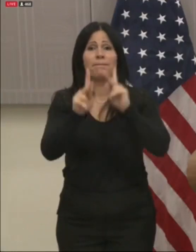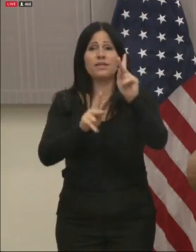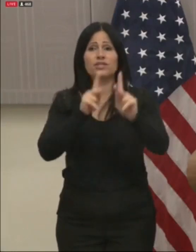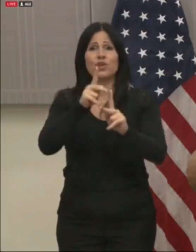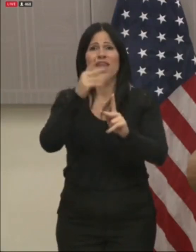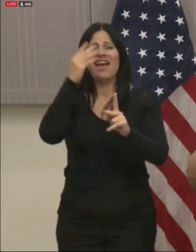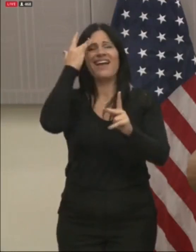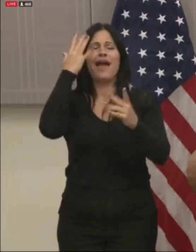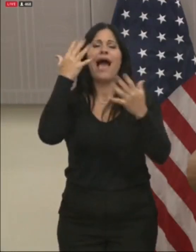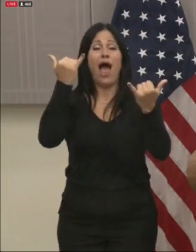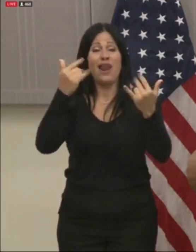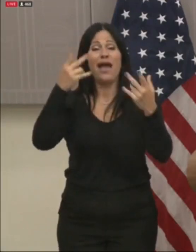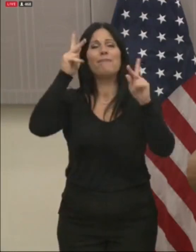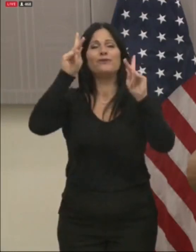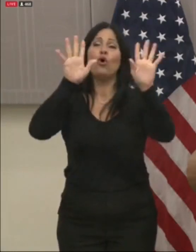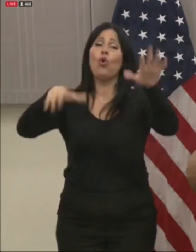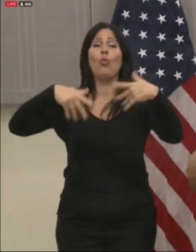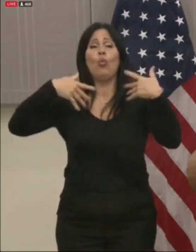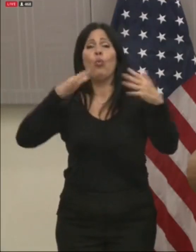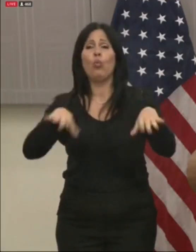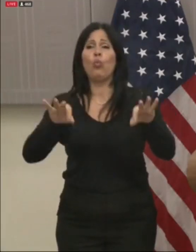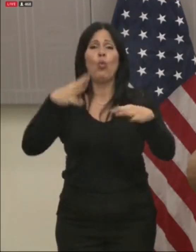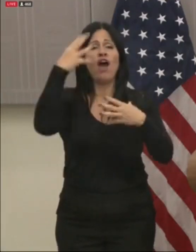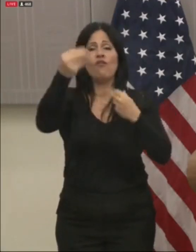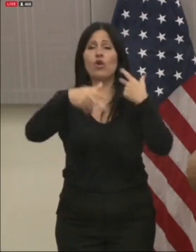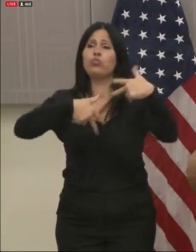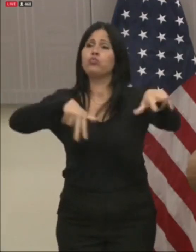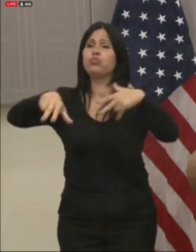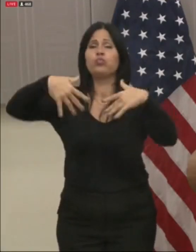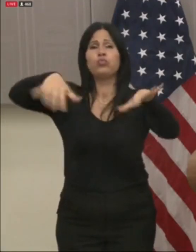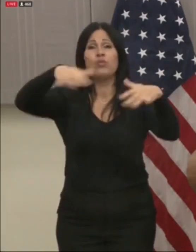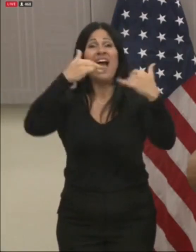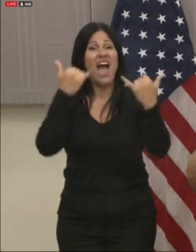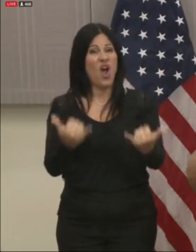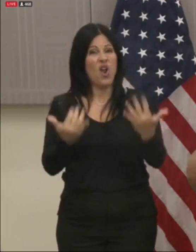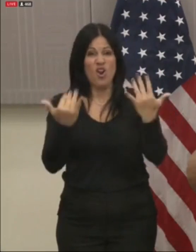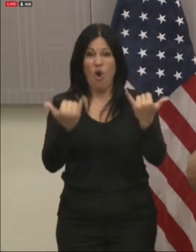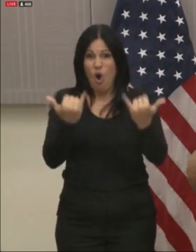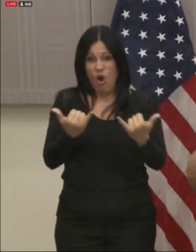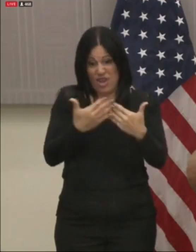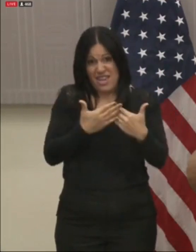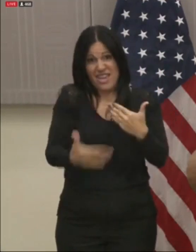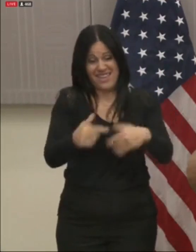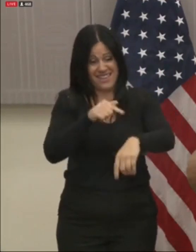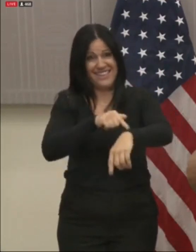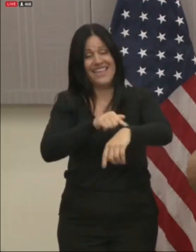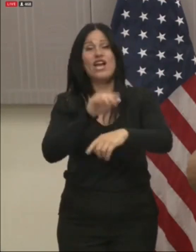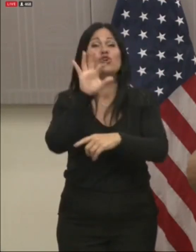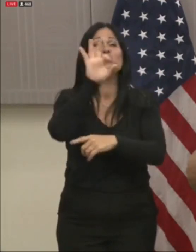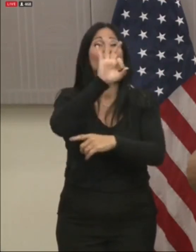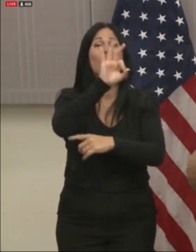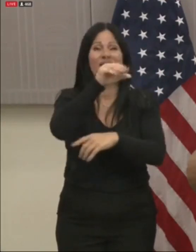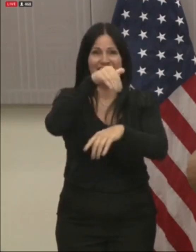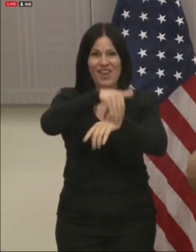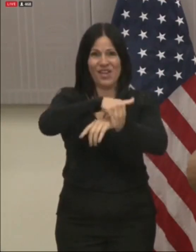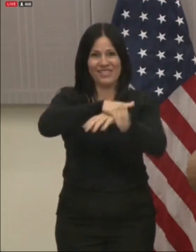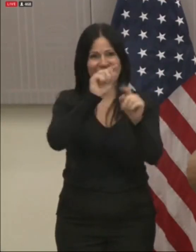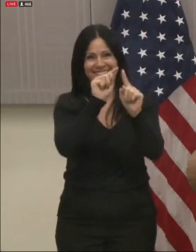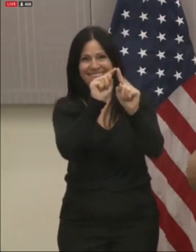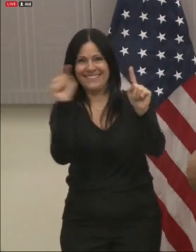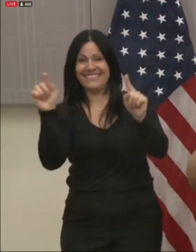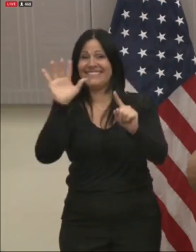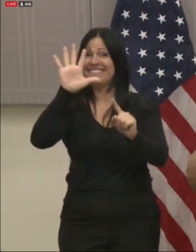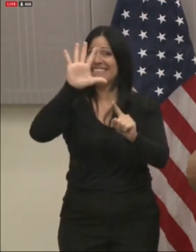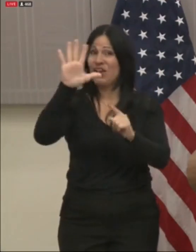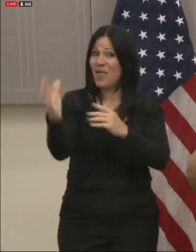residentes de Puerto Rico. El mismo comenzará a las 9 de la noche hasta las 5 de la mañana del día siguiente,